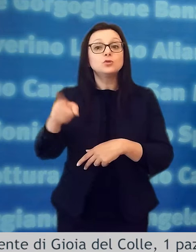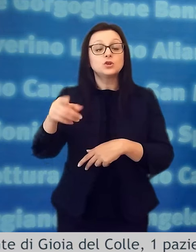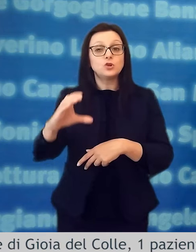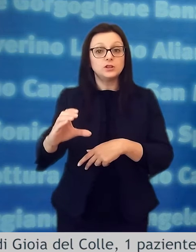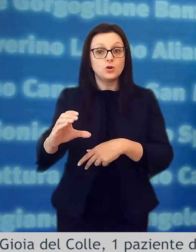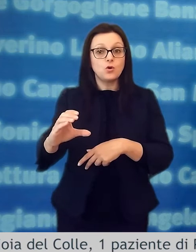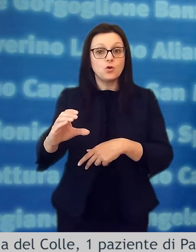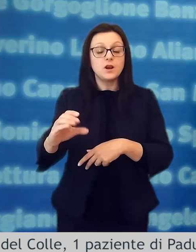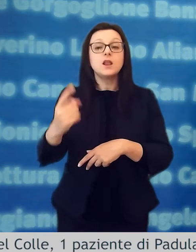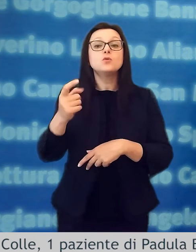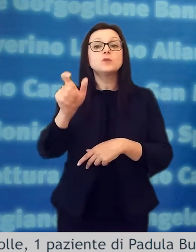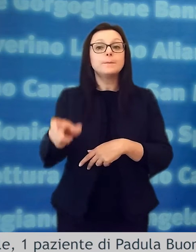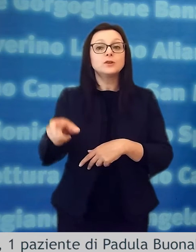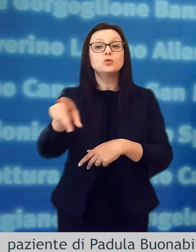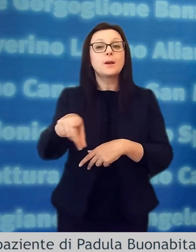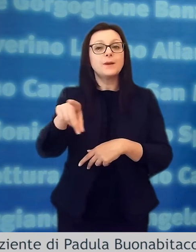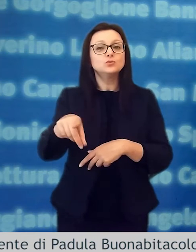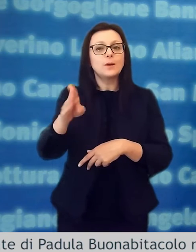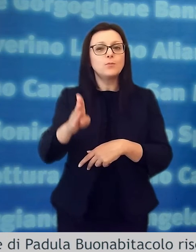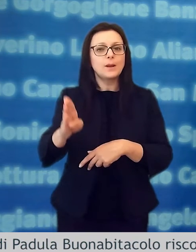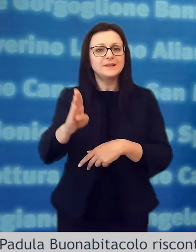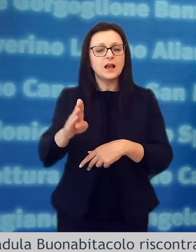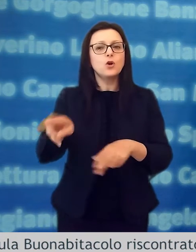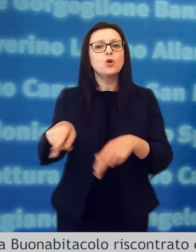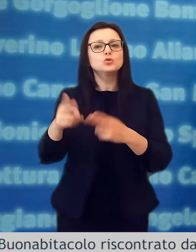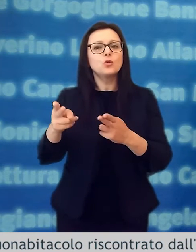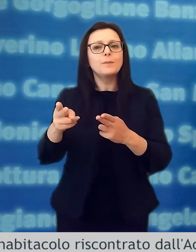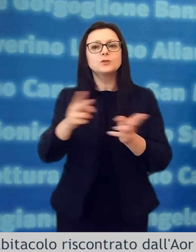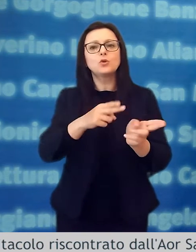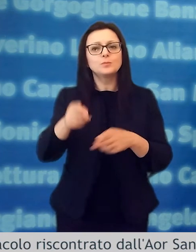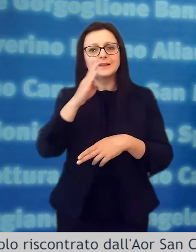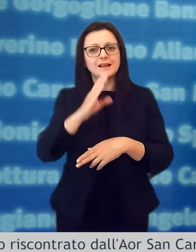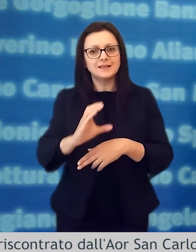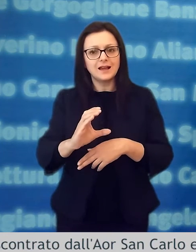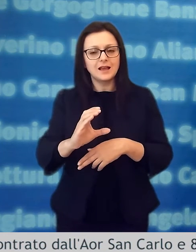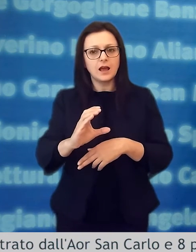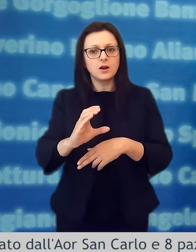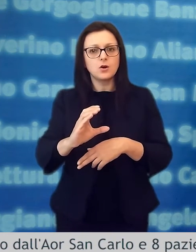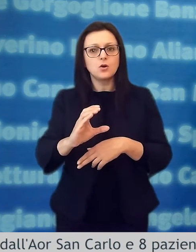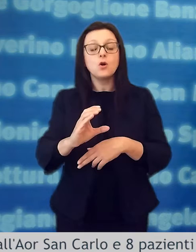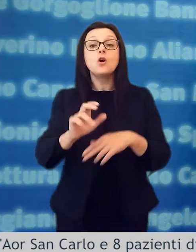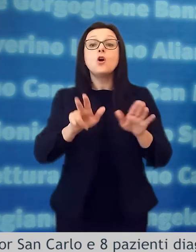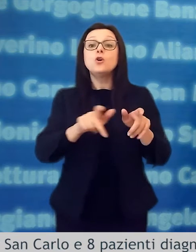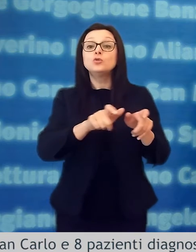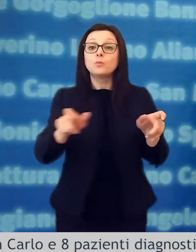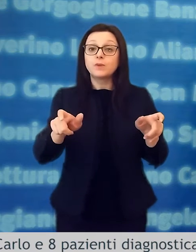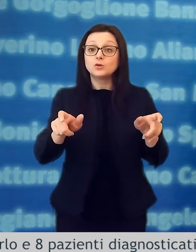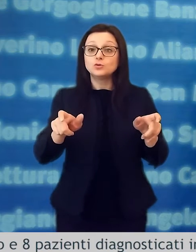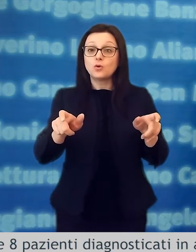paziente di gioia del colle un paziente di padura buon abitacolo riscontrato dall'azienda ospedaliera san carlo e 8